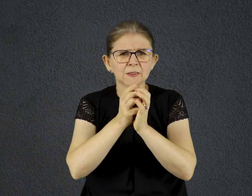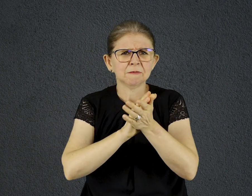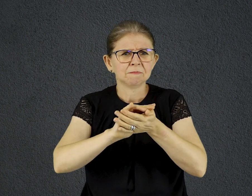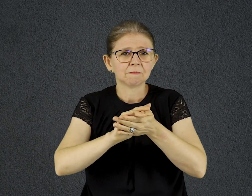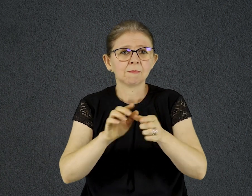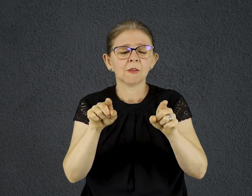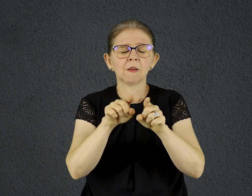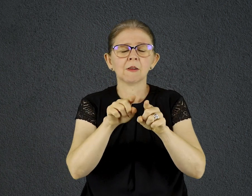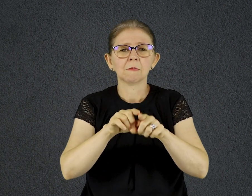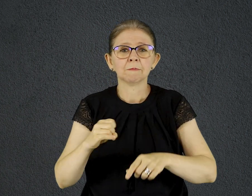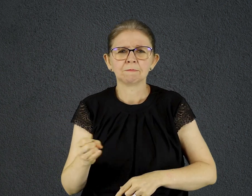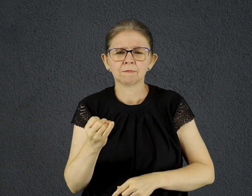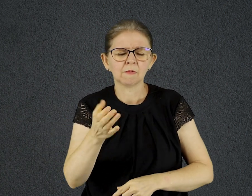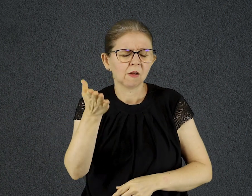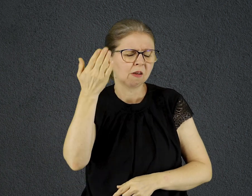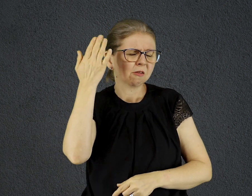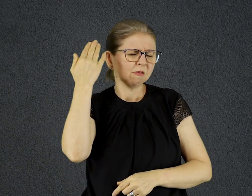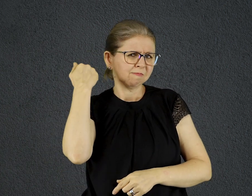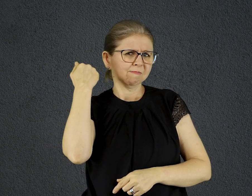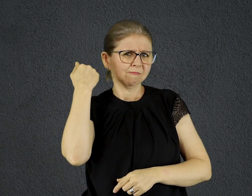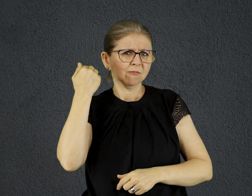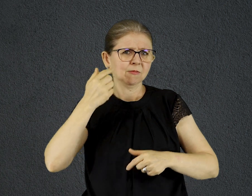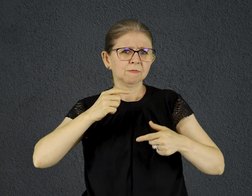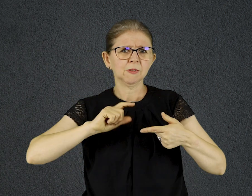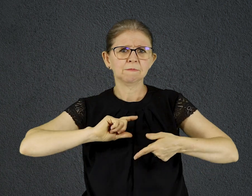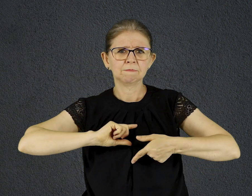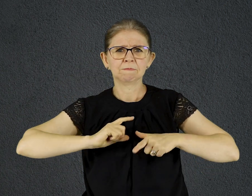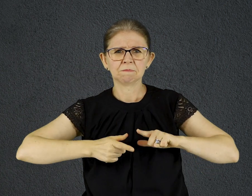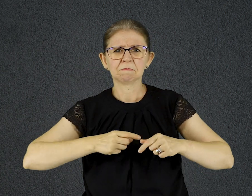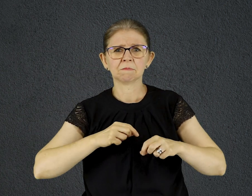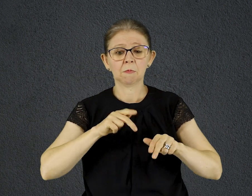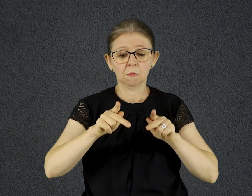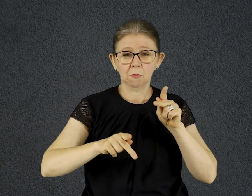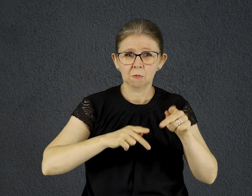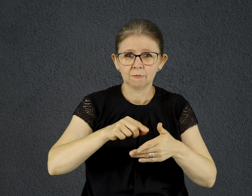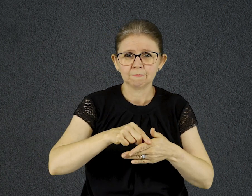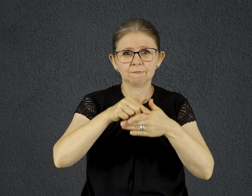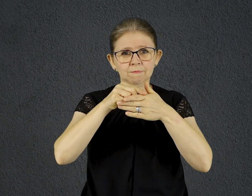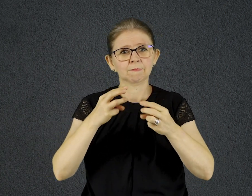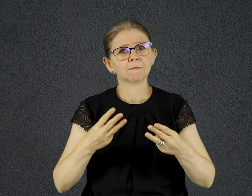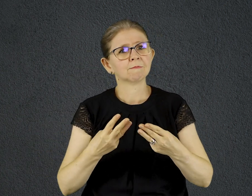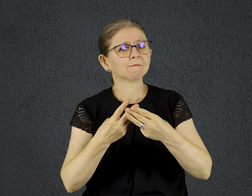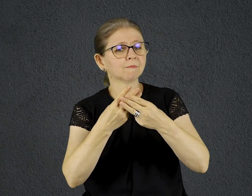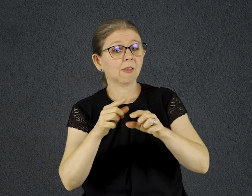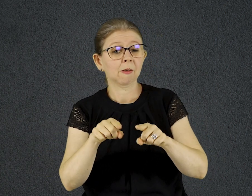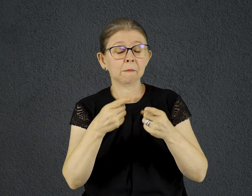assim como outras tradições criadas por eles, as quais, por vezes, davam mais valor que as próprias escrituras.